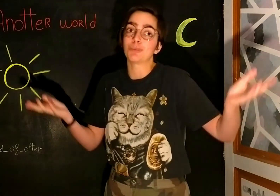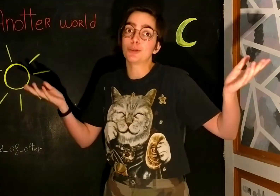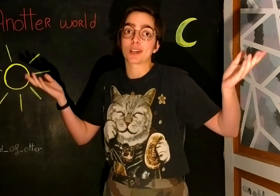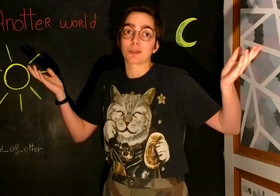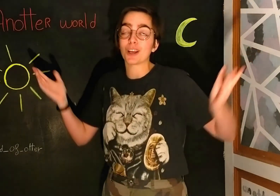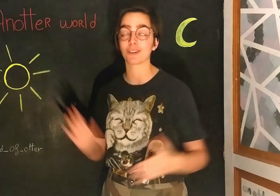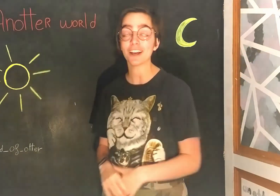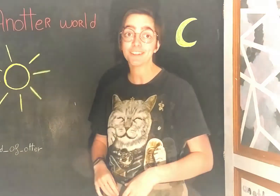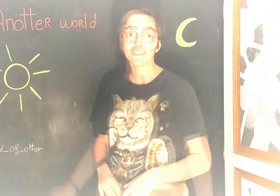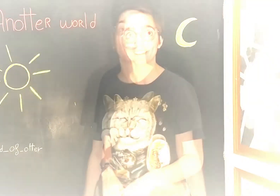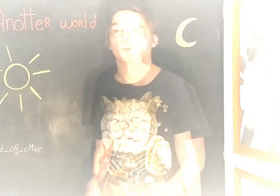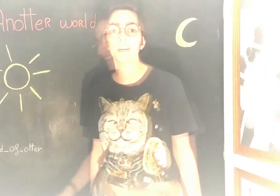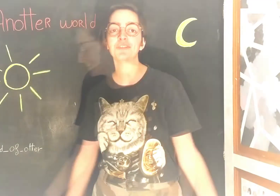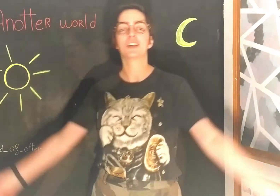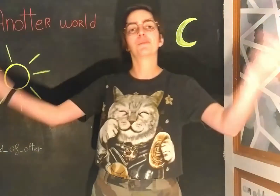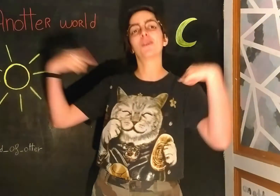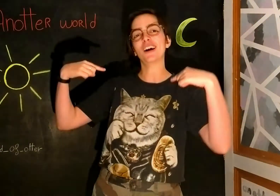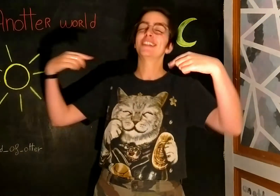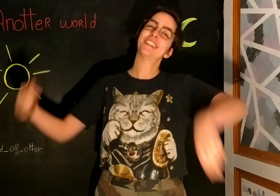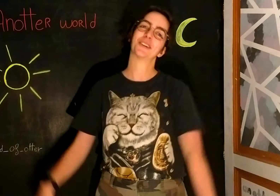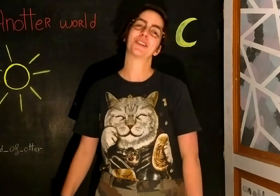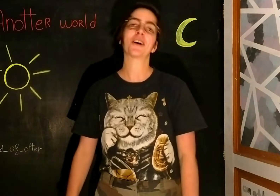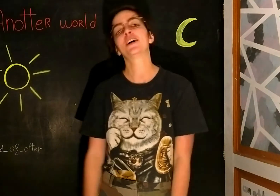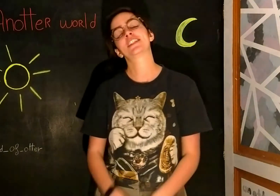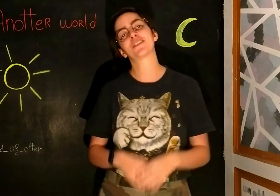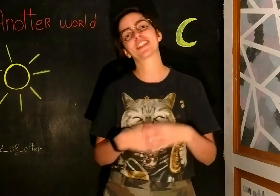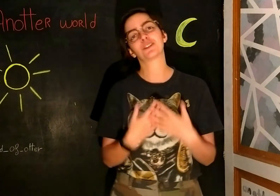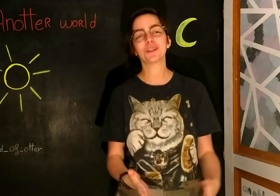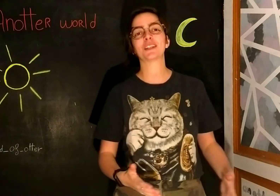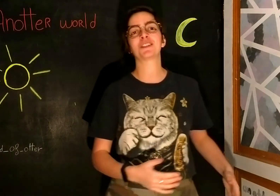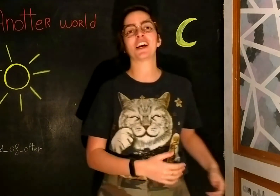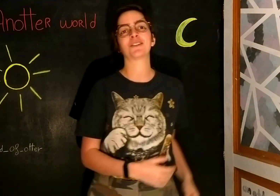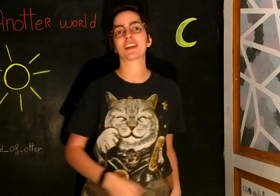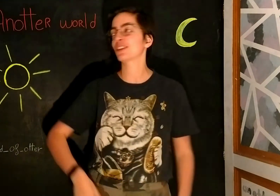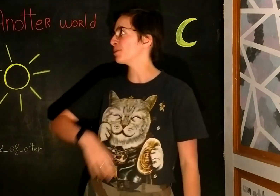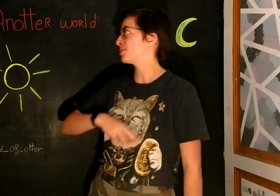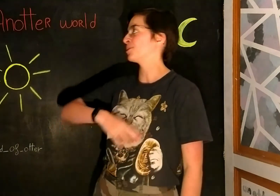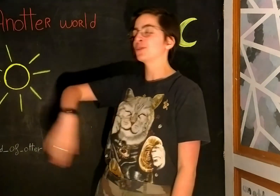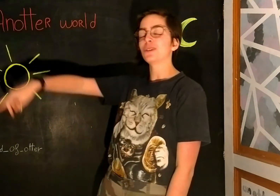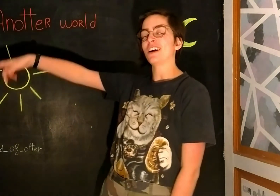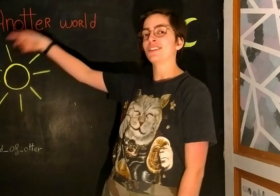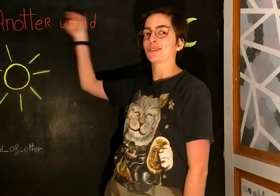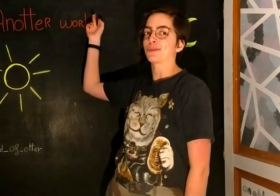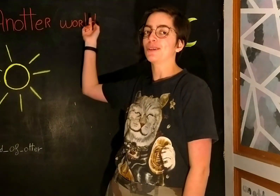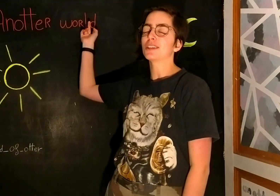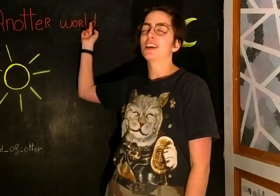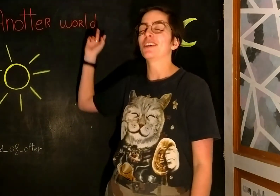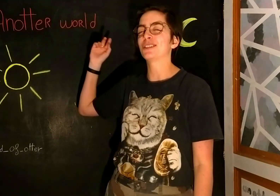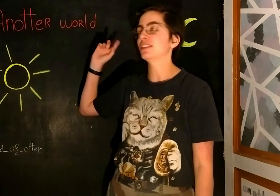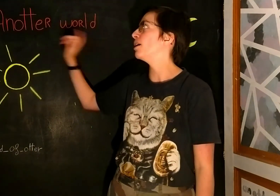tant pis, tu regardes pas et voilà ! En bref, moi, c'est auteur. Je t'inviterai tous les samedis à rentrer dans mon monde doux Another World et aussi